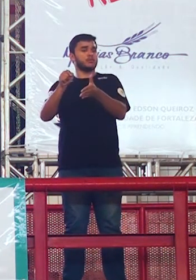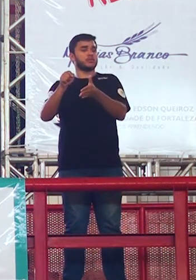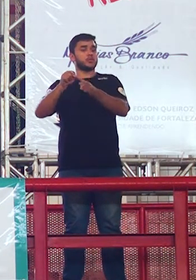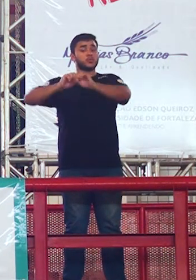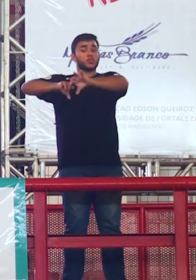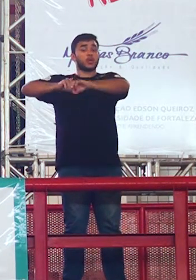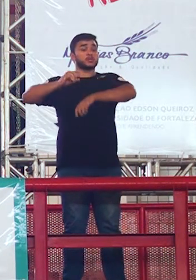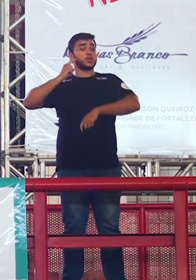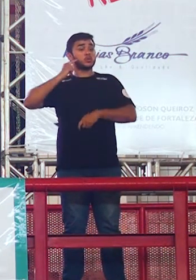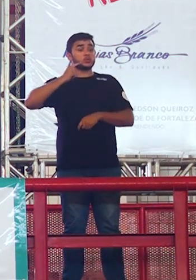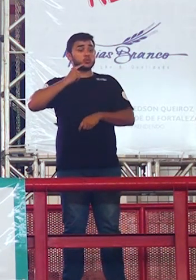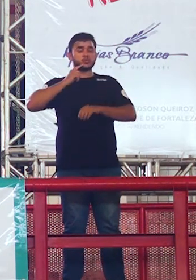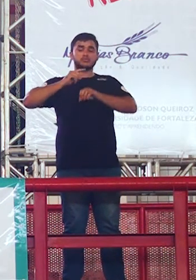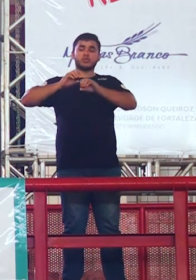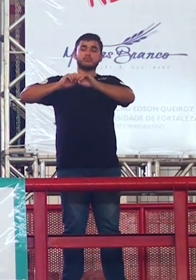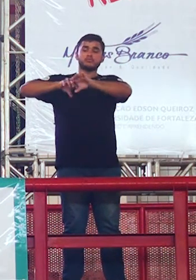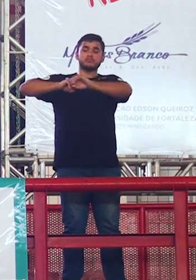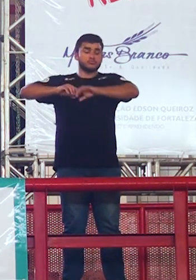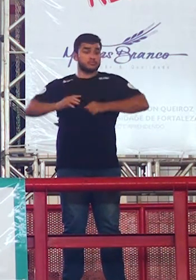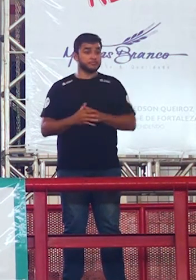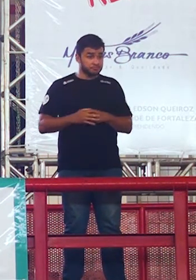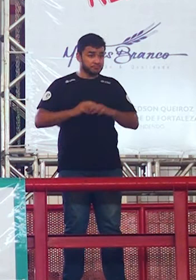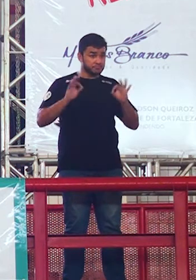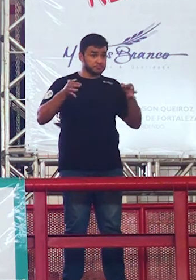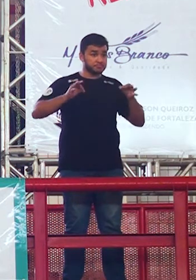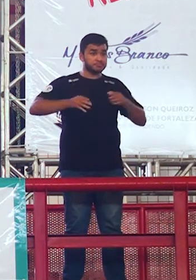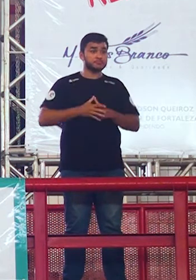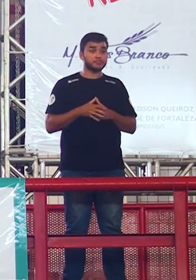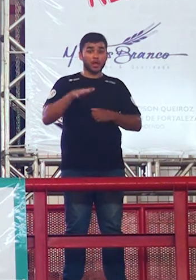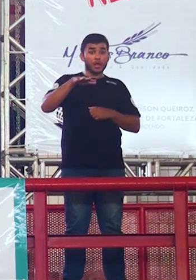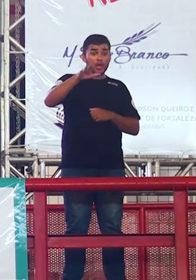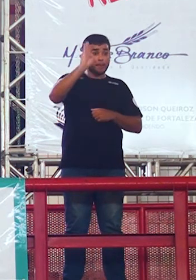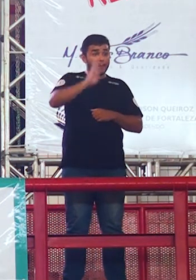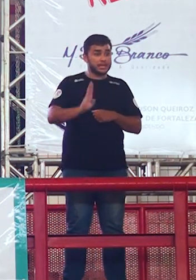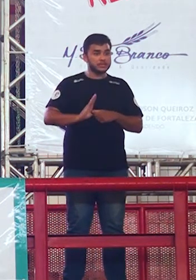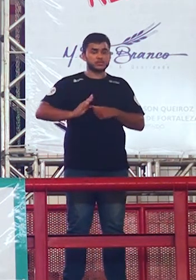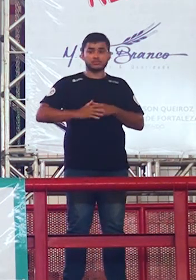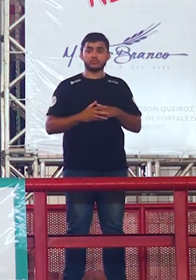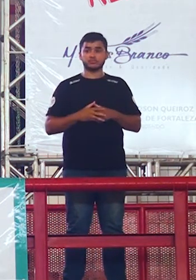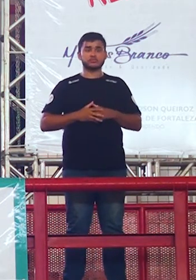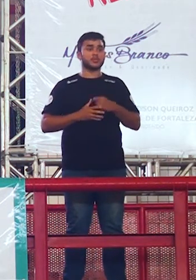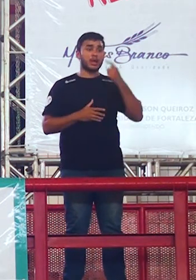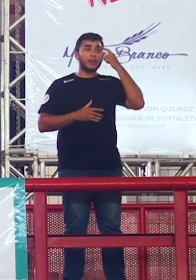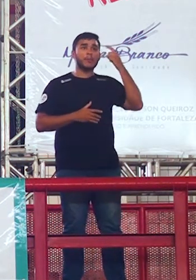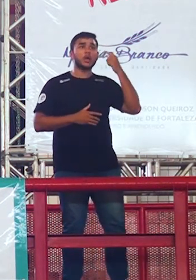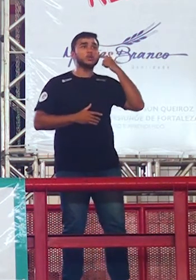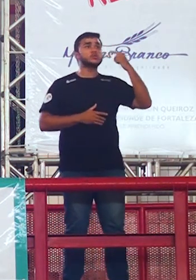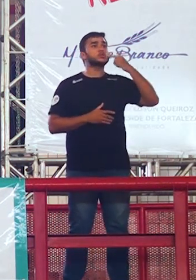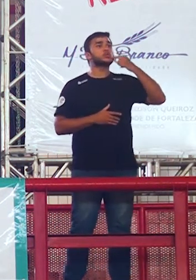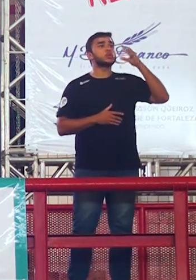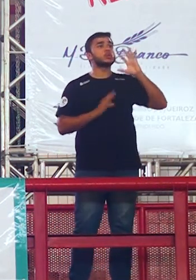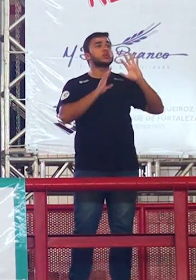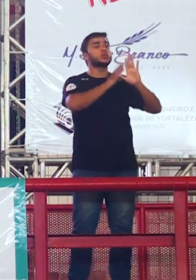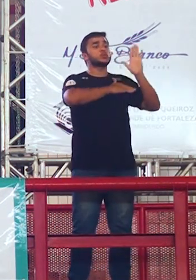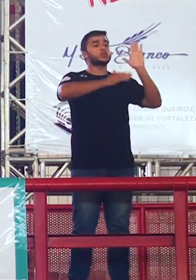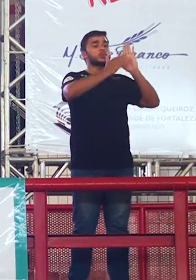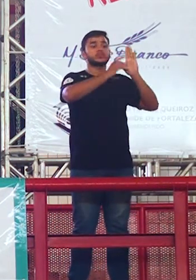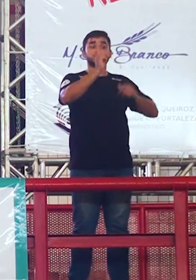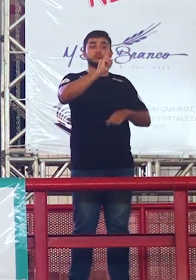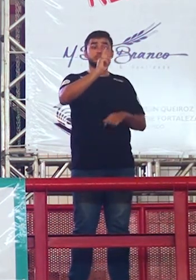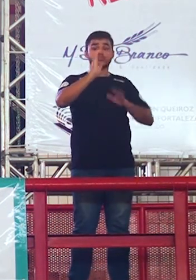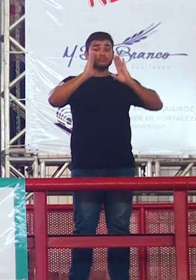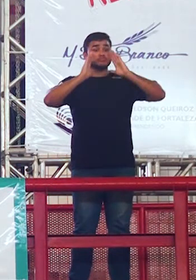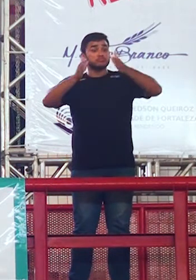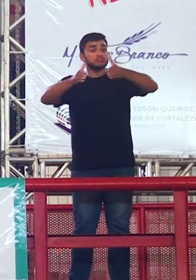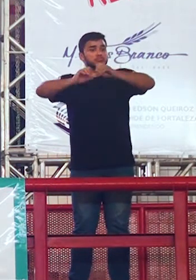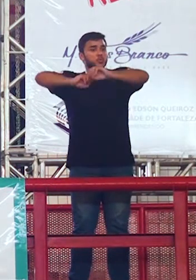educação de surdos no Brasil não é pra falar de surdos de modo geral é a educação deles é uma